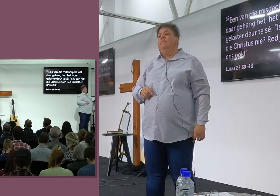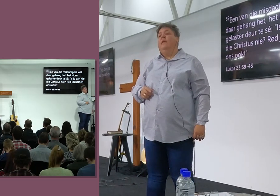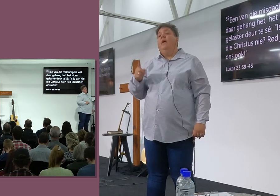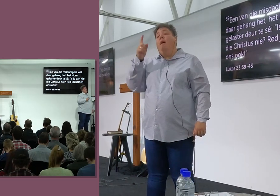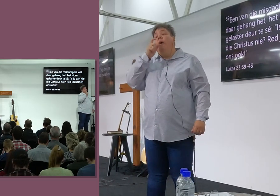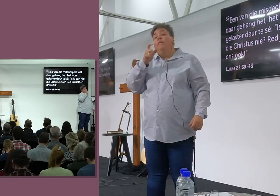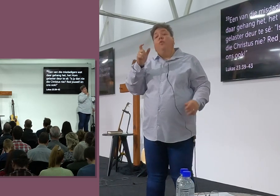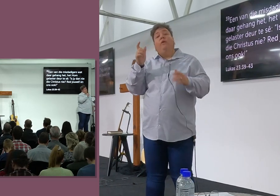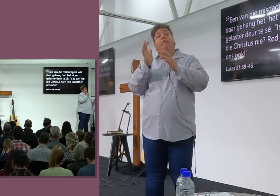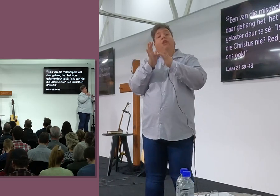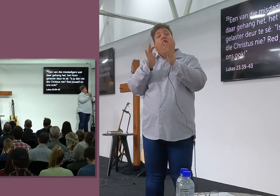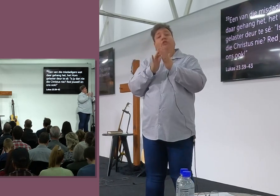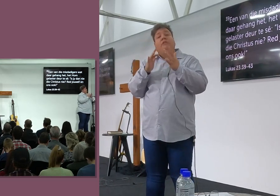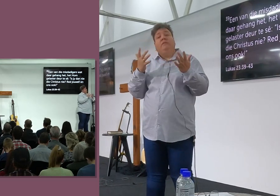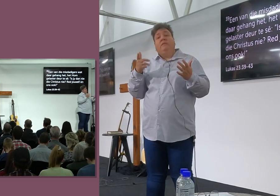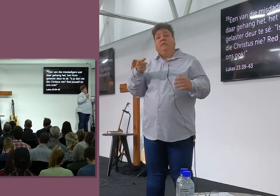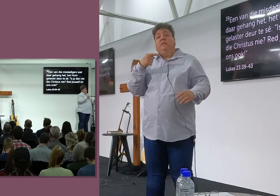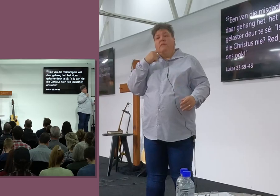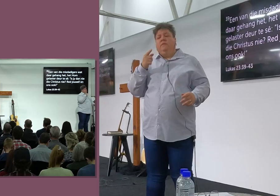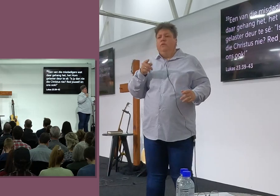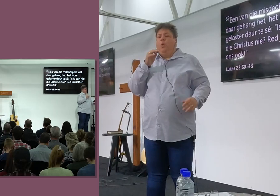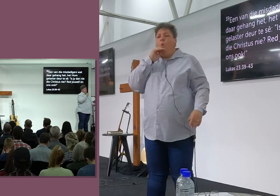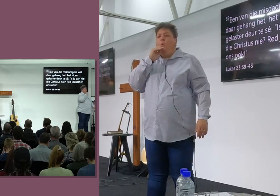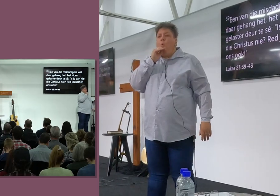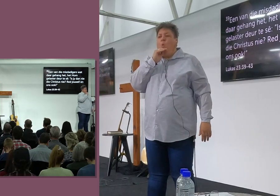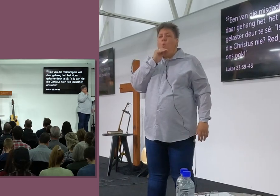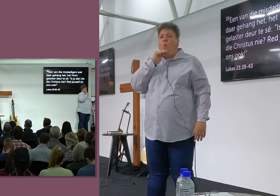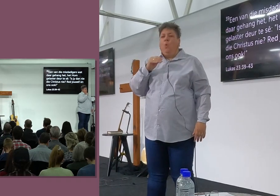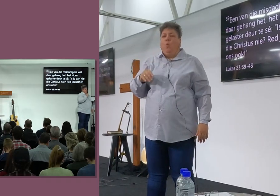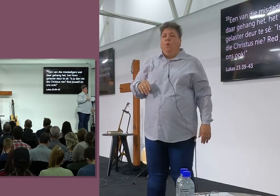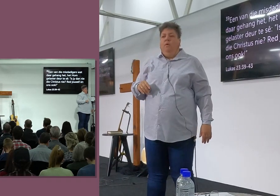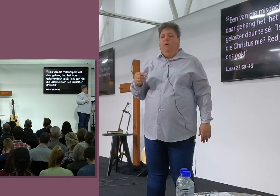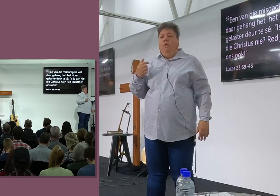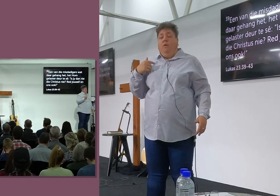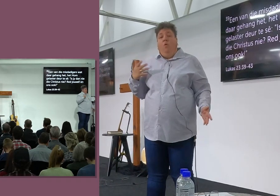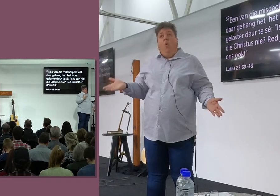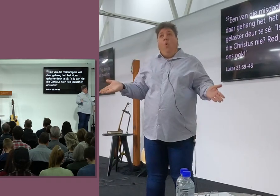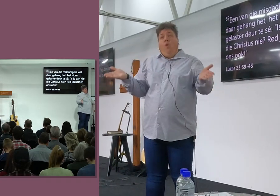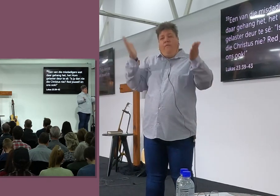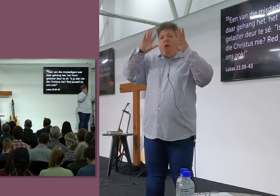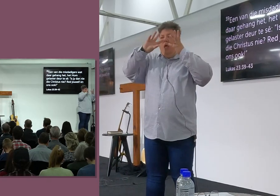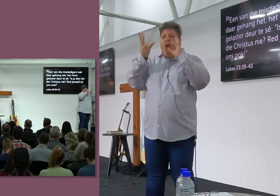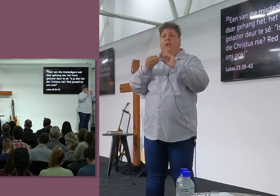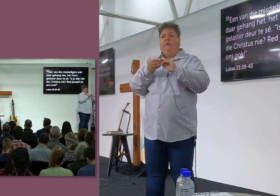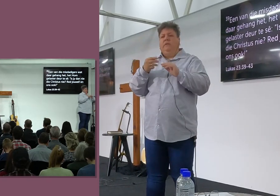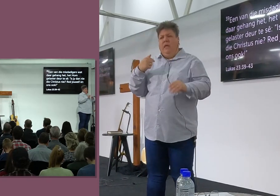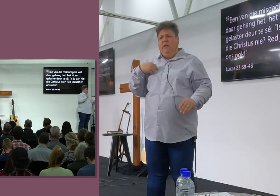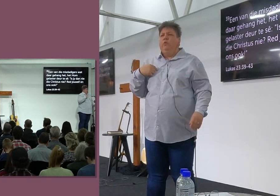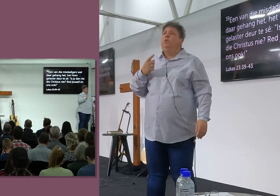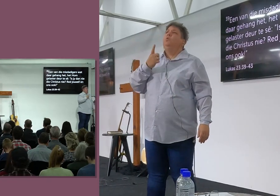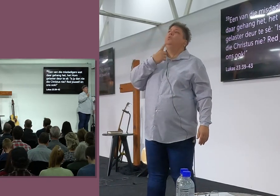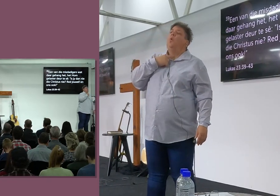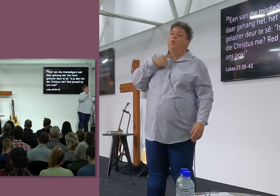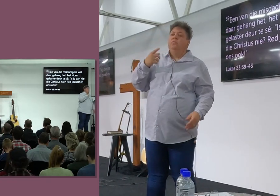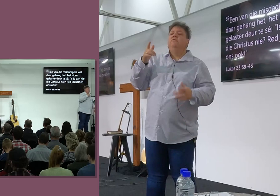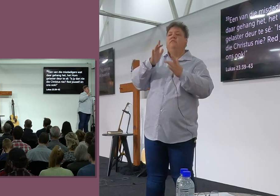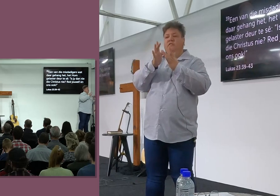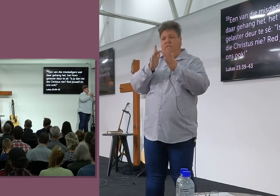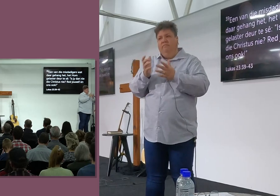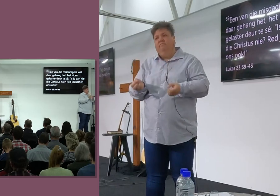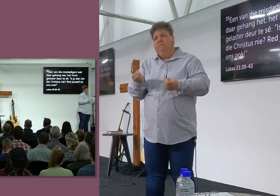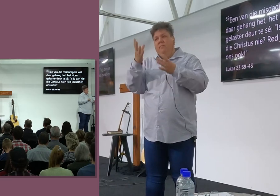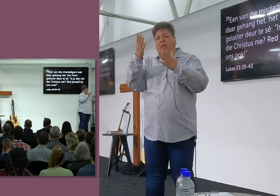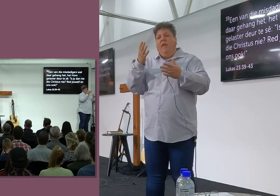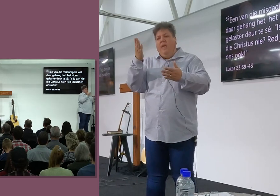Woorde wat Jesus geuitred het, Is dit is volbring, Jesus sê, het die volle offer gebring, Jesus, Wat sê, Ek is doors, En hulle geef hom, Gallen